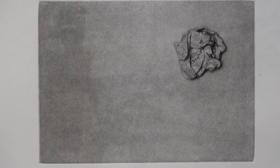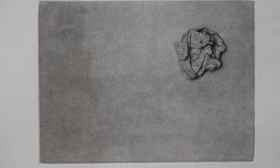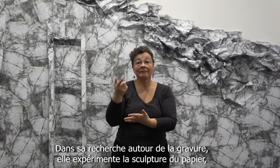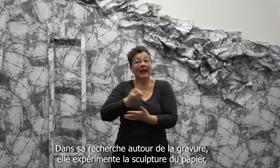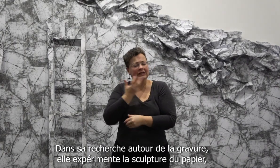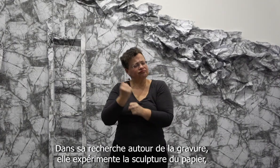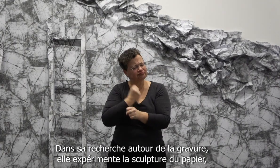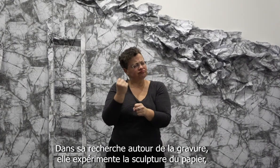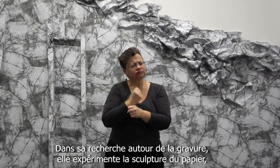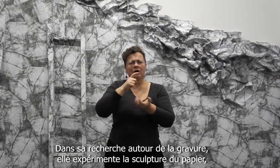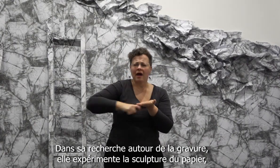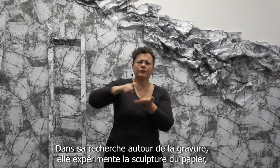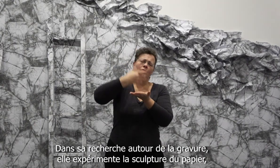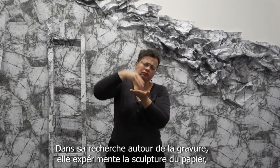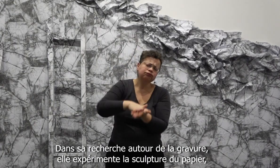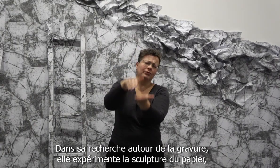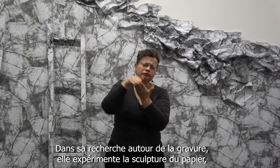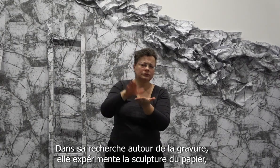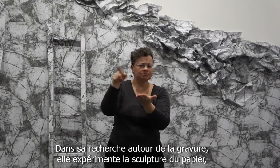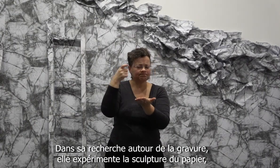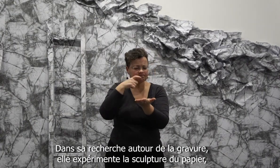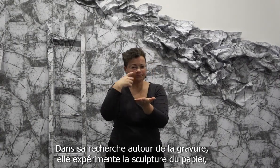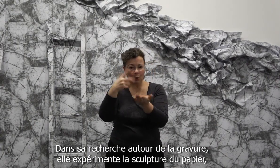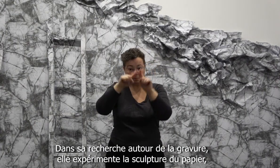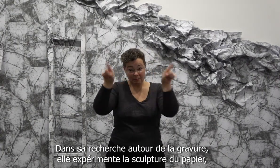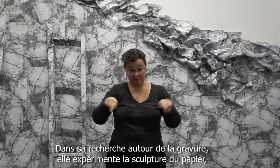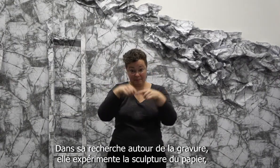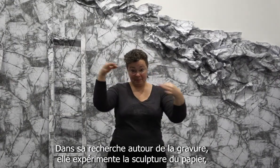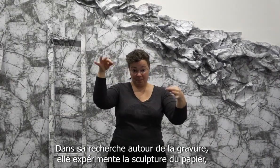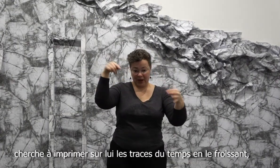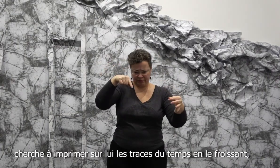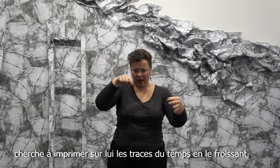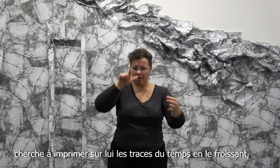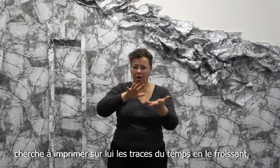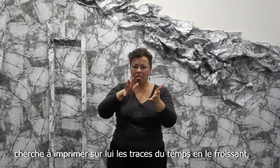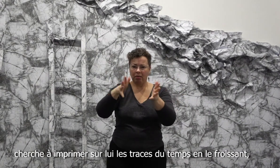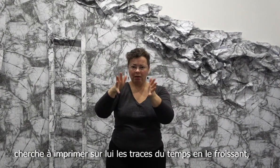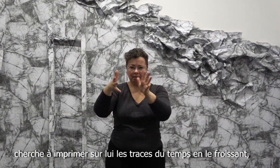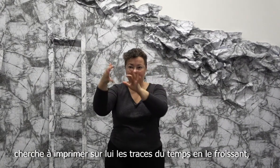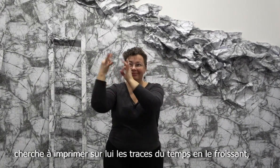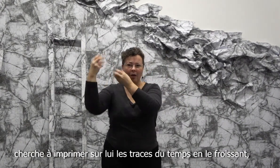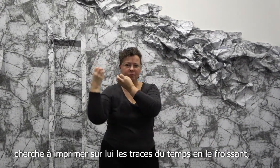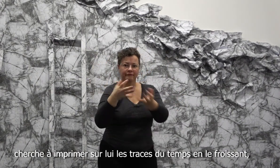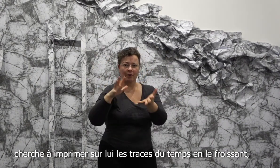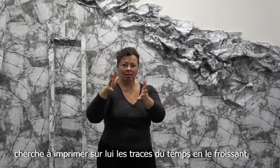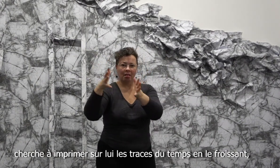Dans sa recherche autour de la gravure, elle expérimente la sculpture du papier, cherche à imprimer sur lui les traces du temps